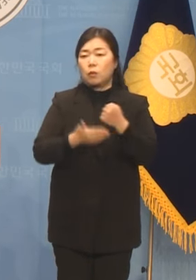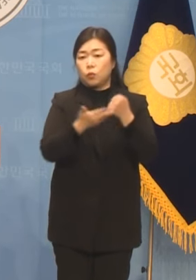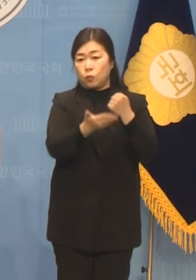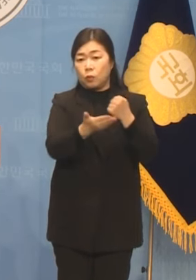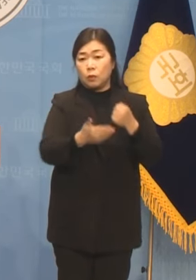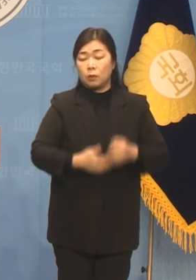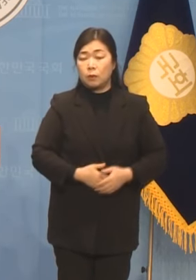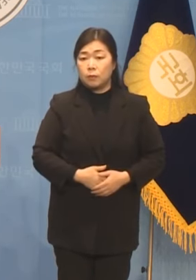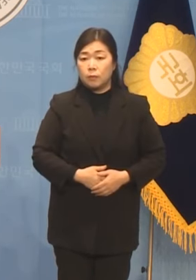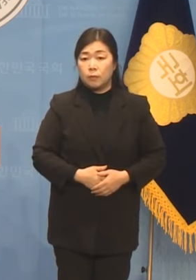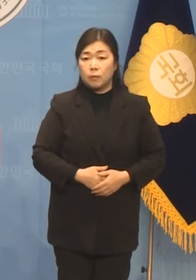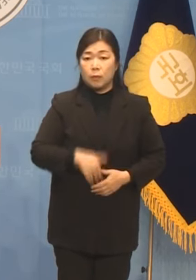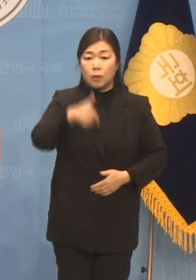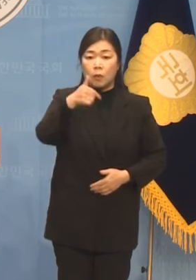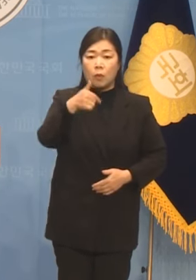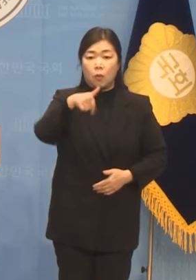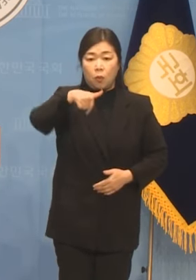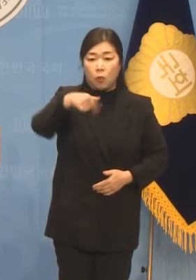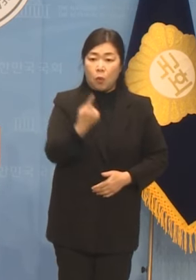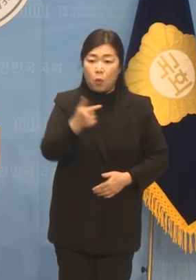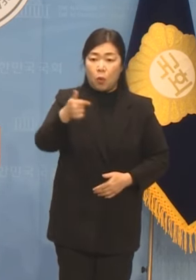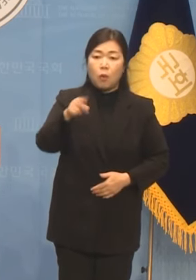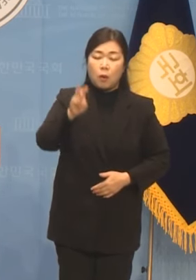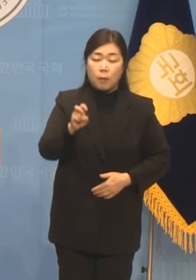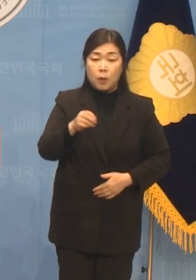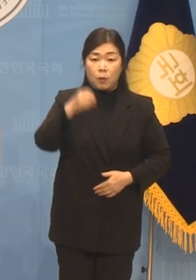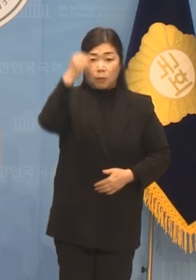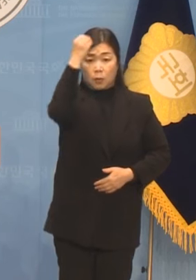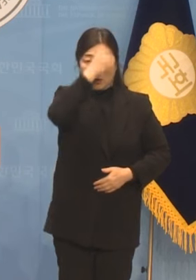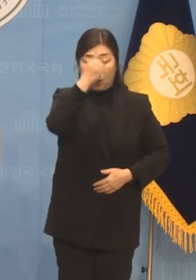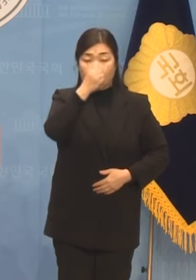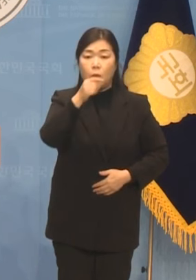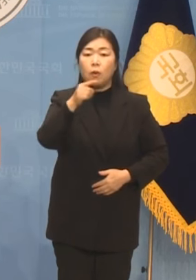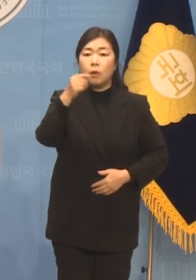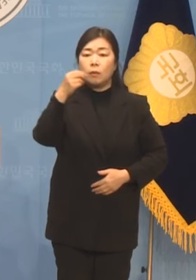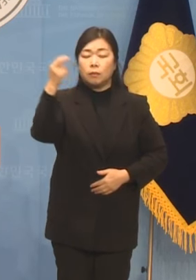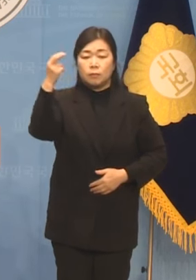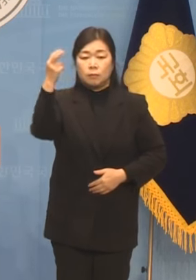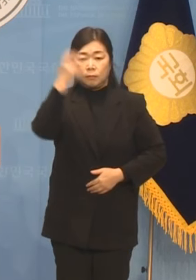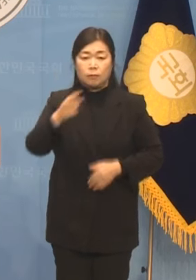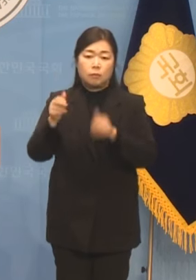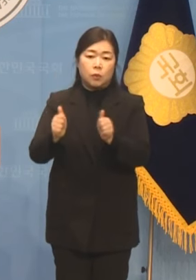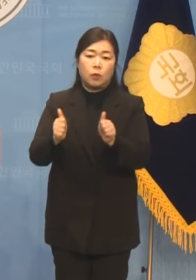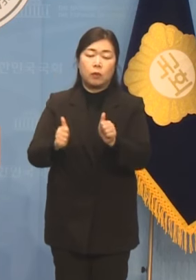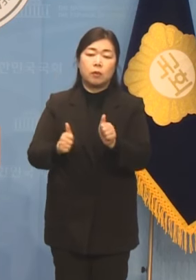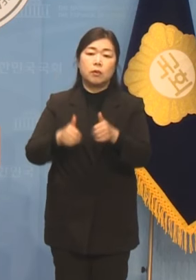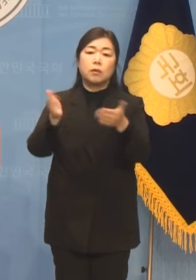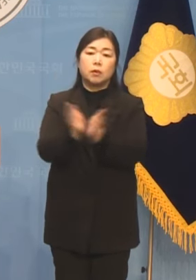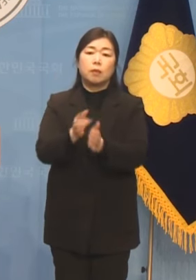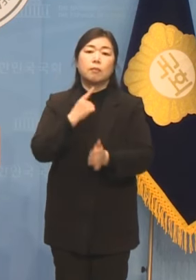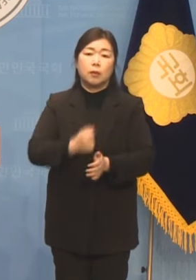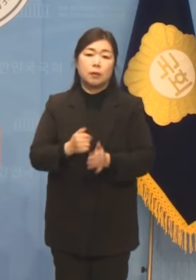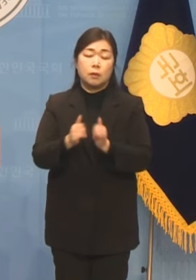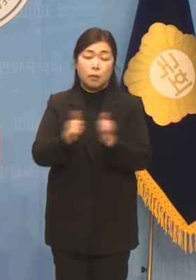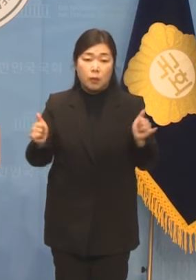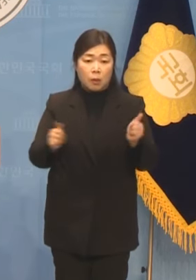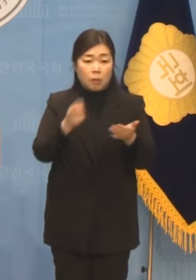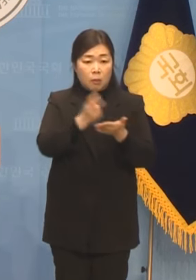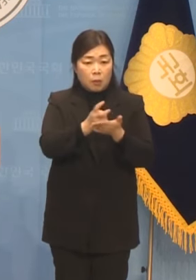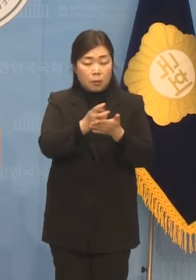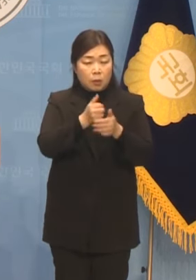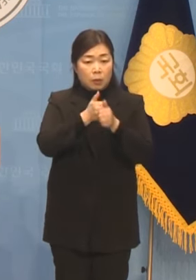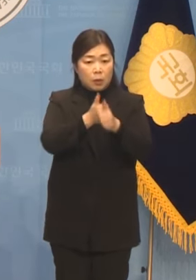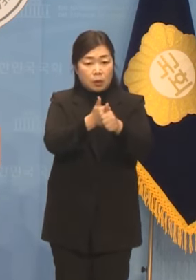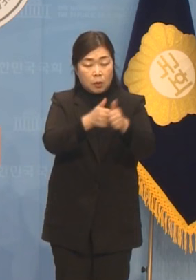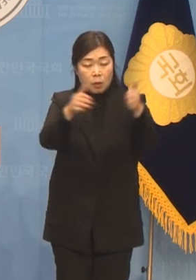고검장이 정무직이 아닌 특정직이고 법률상 차관급이라고 하는 규정이 없다는 이유랍니다.